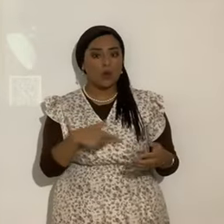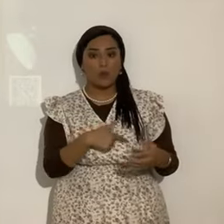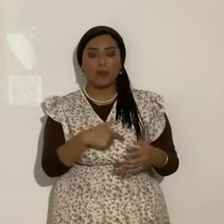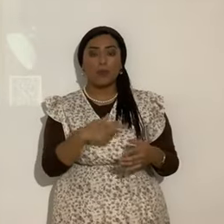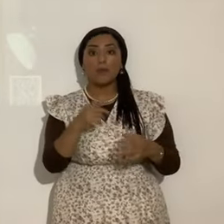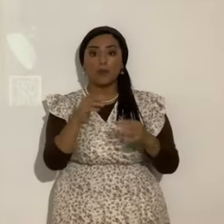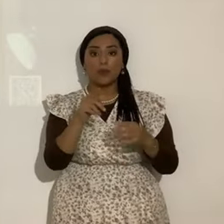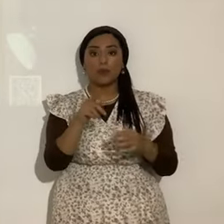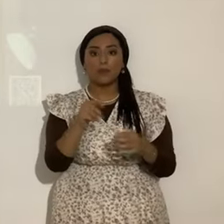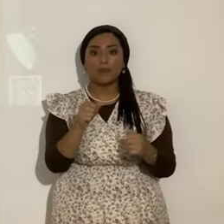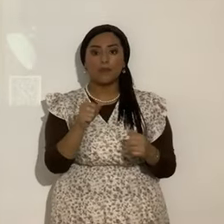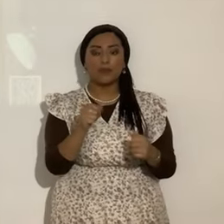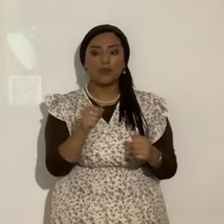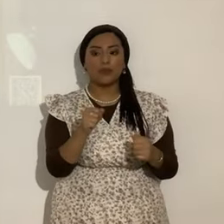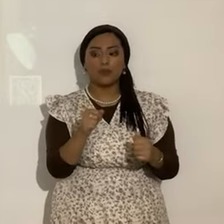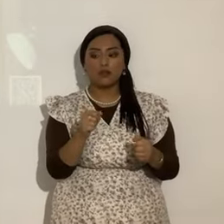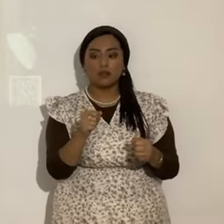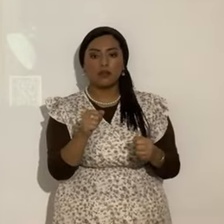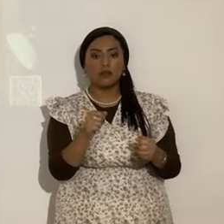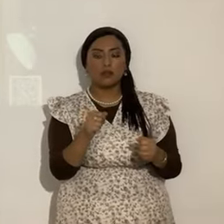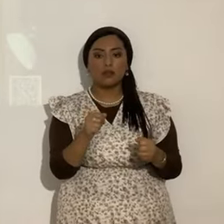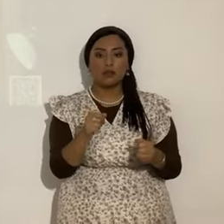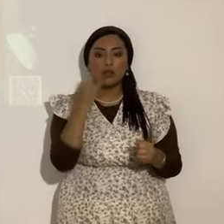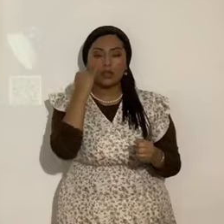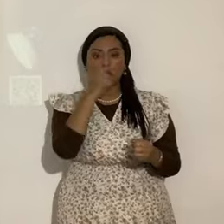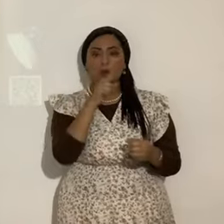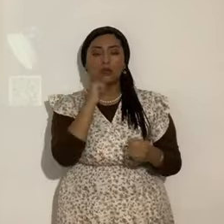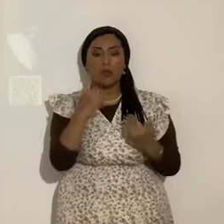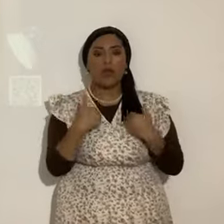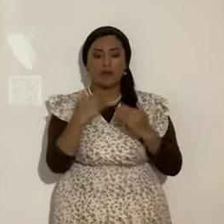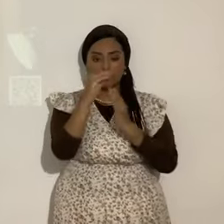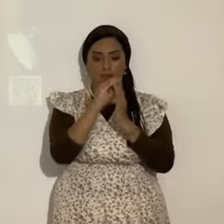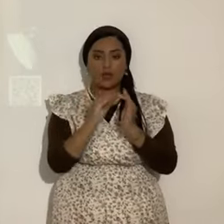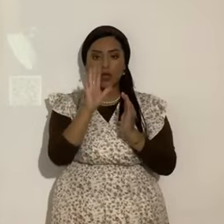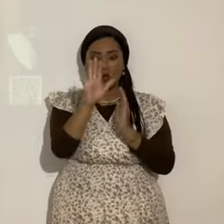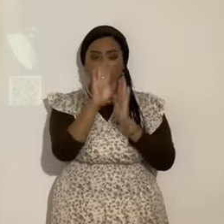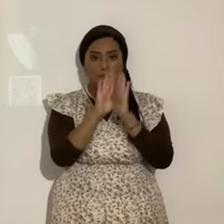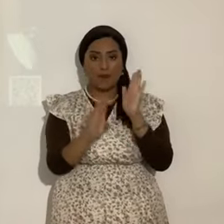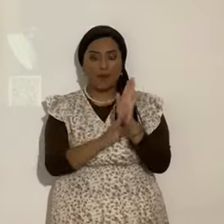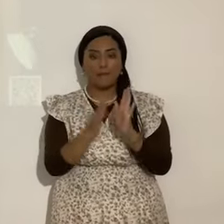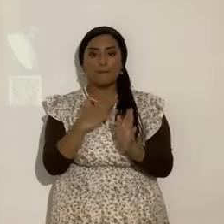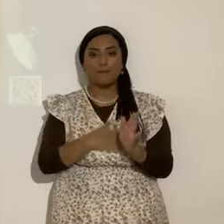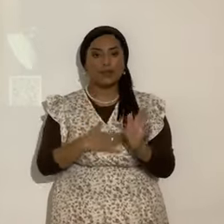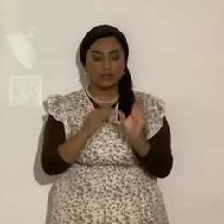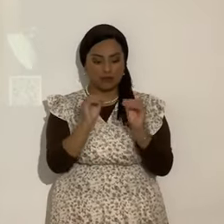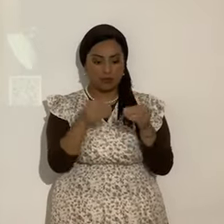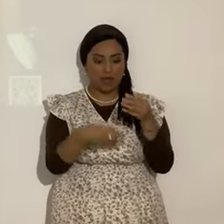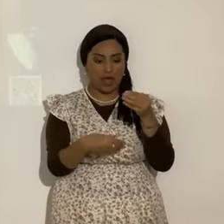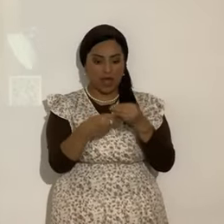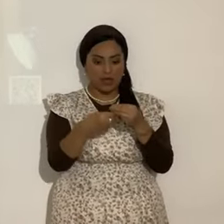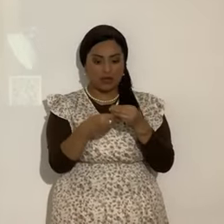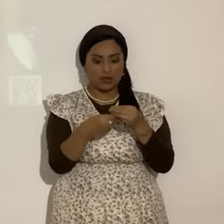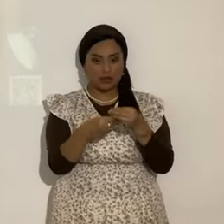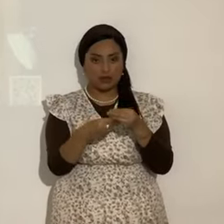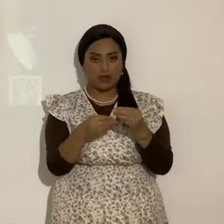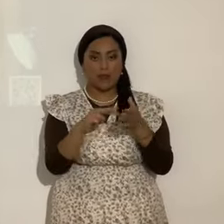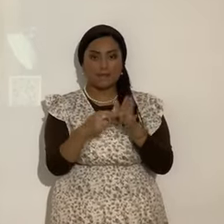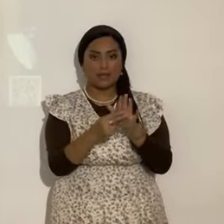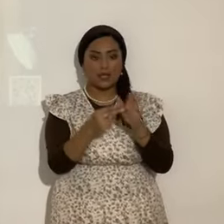que no tienen puestos en su Biblia. Esto. Por favor. Pónganlo. Ahí se refiere a la ley del pecado.